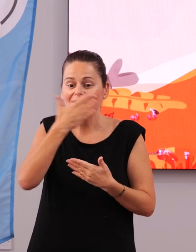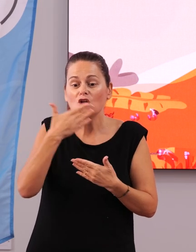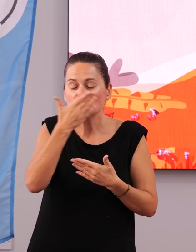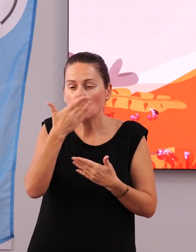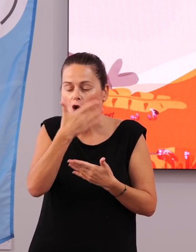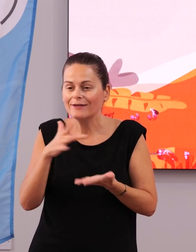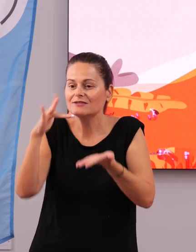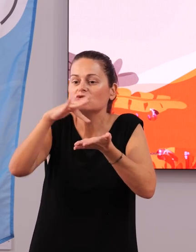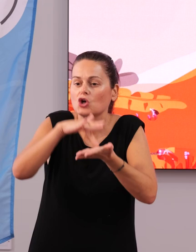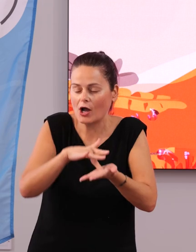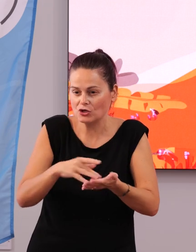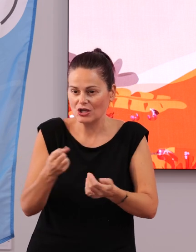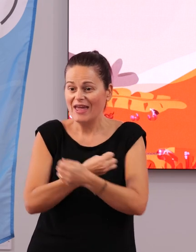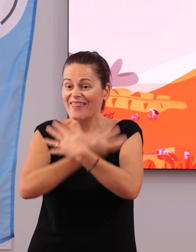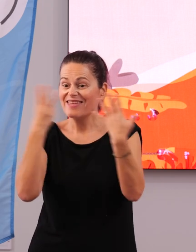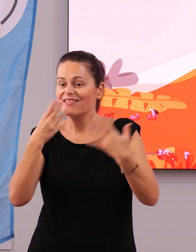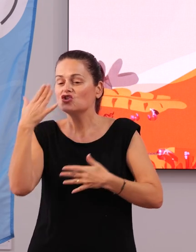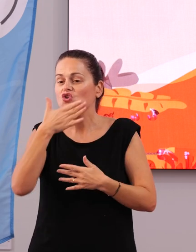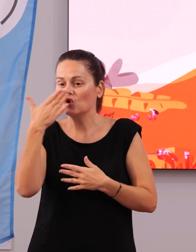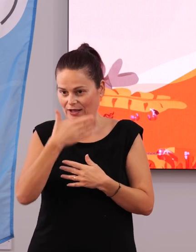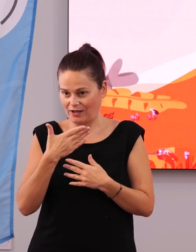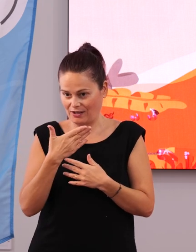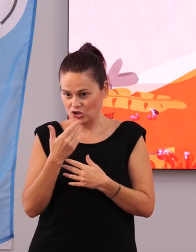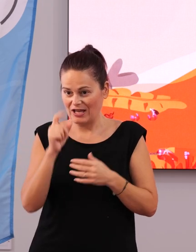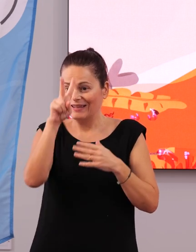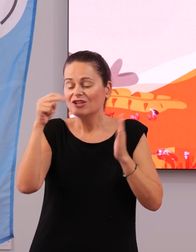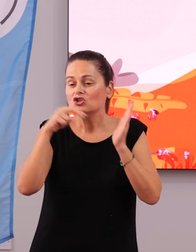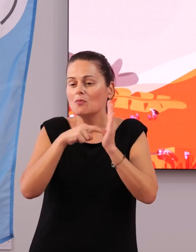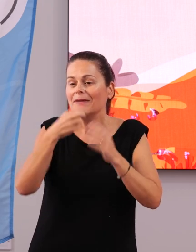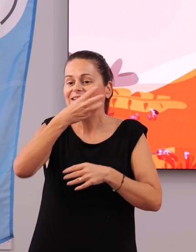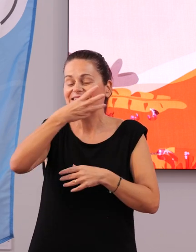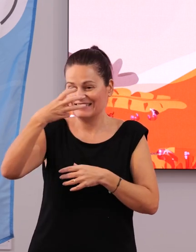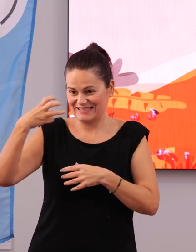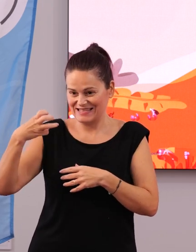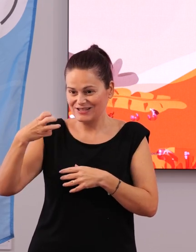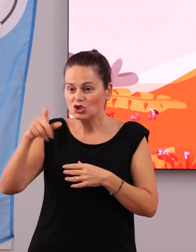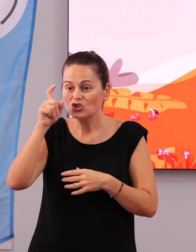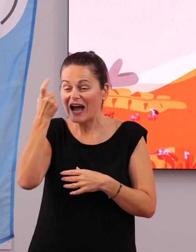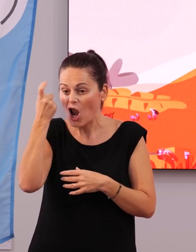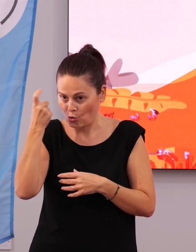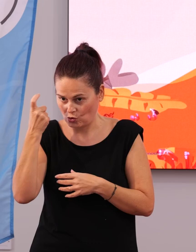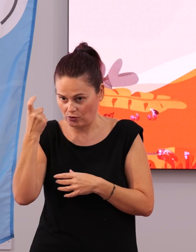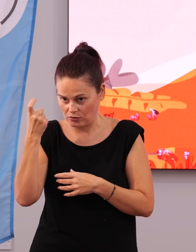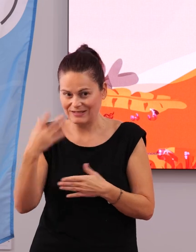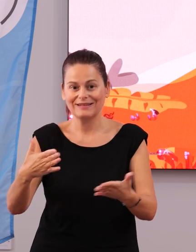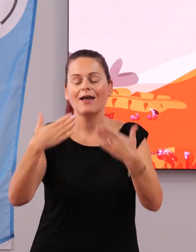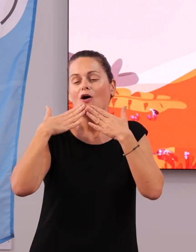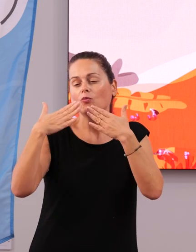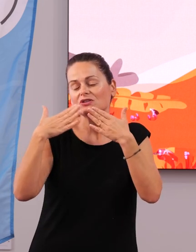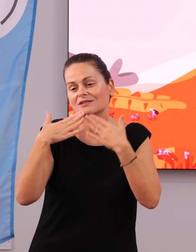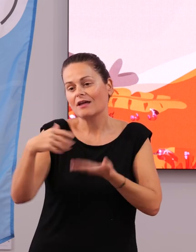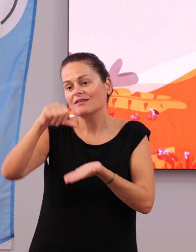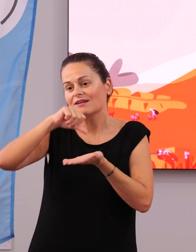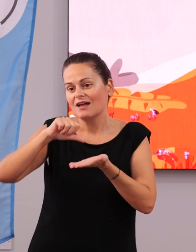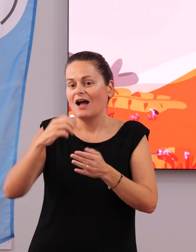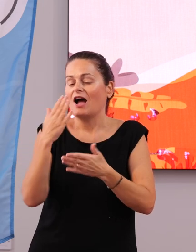llegando a 18 colegios y 2.300 alumnos. Daros las gracias también a todos los